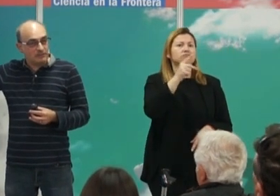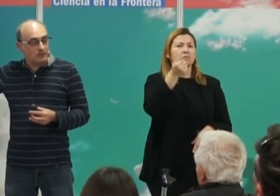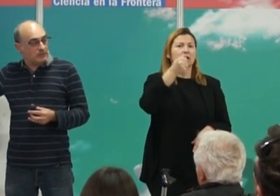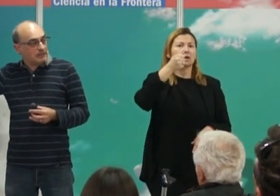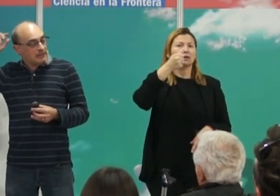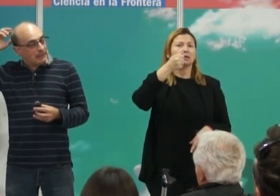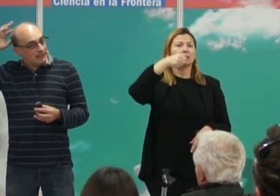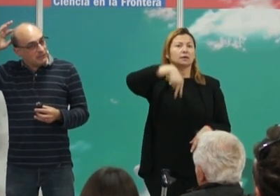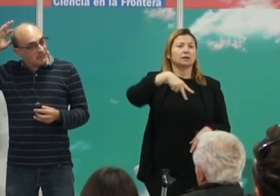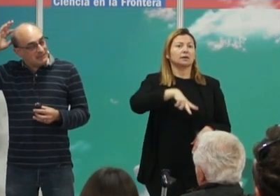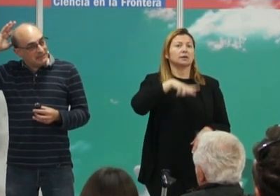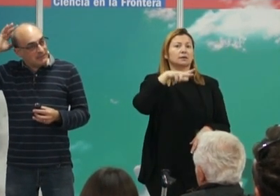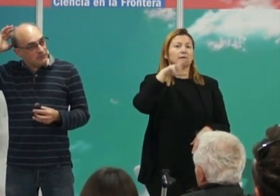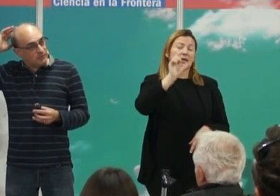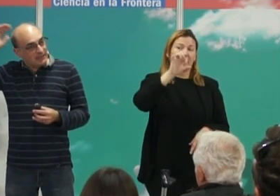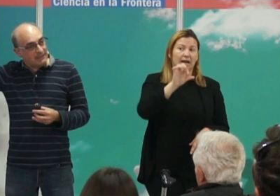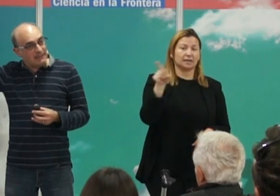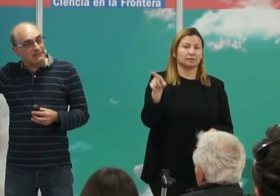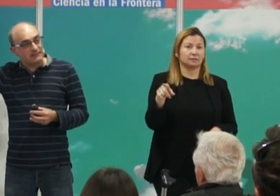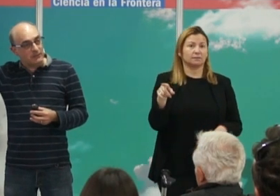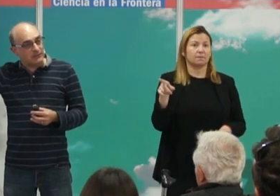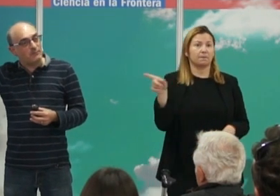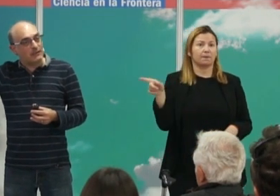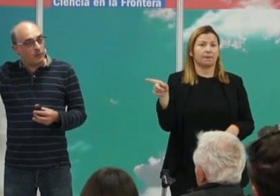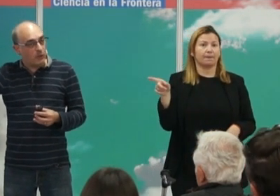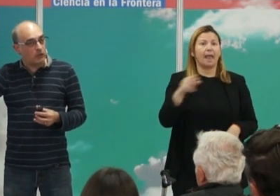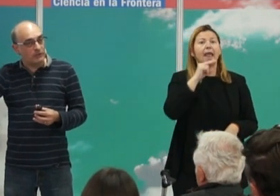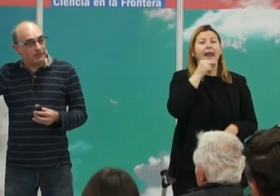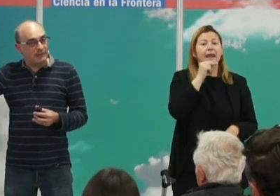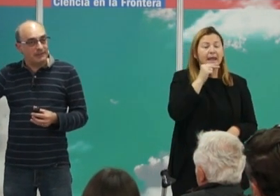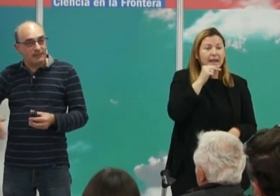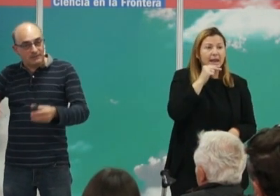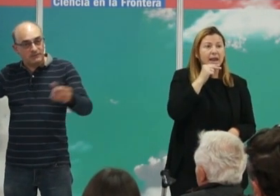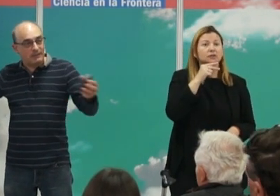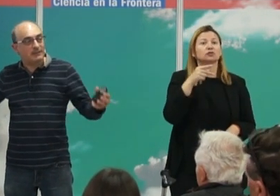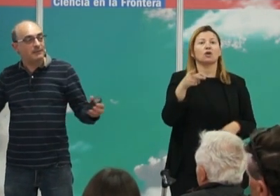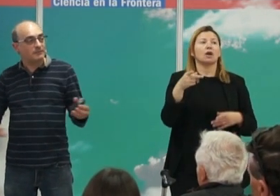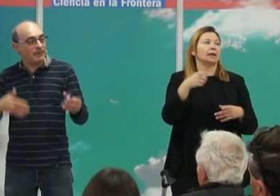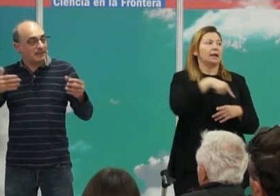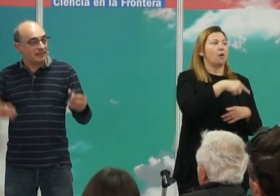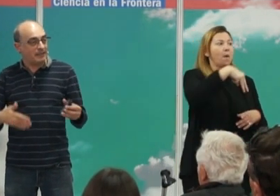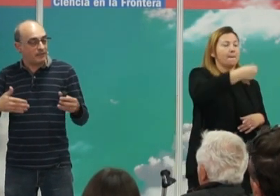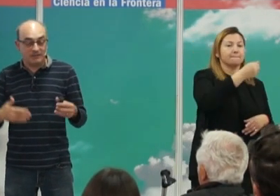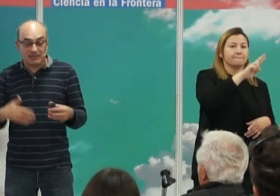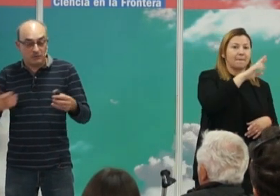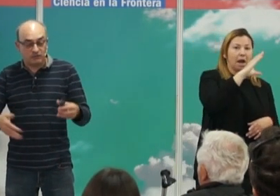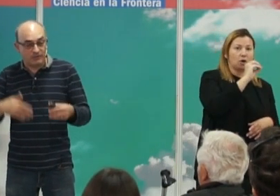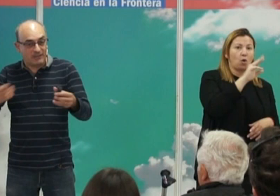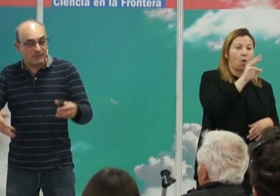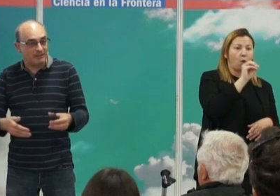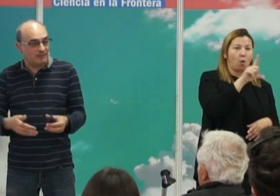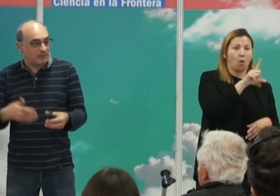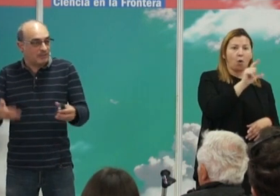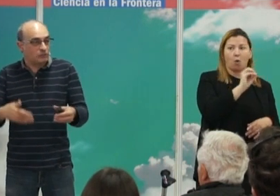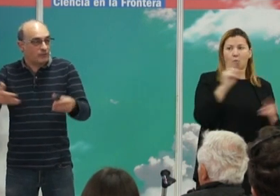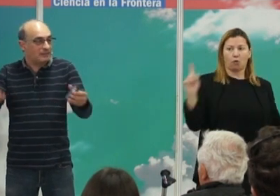nieto el nieto de Gengis Khan es Kugelai Khan que se encuentra con Marco Polo etcétera durante varias generaciones cada uno de sus